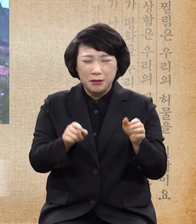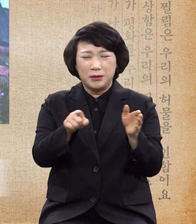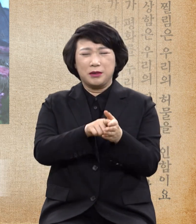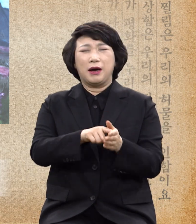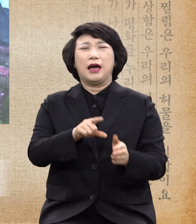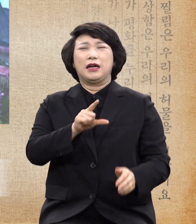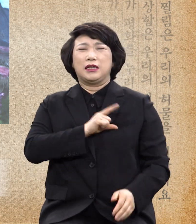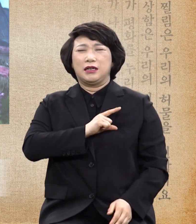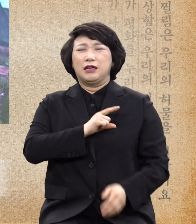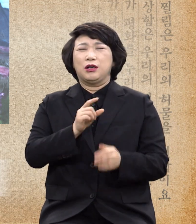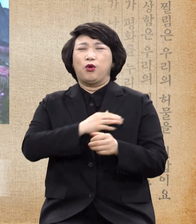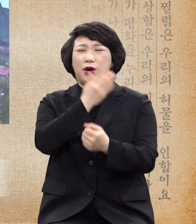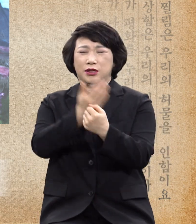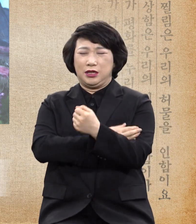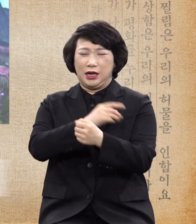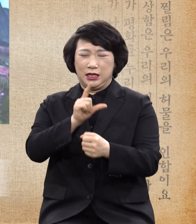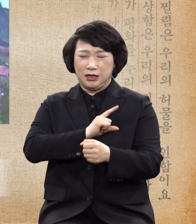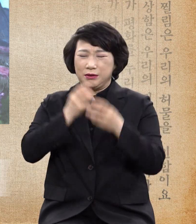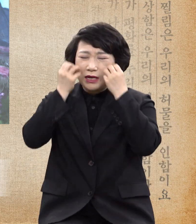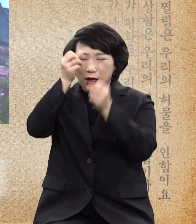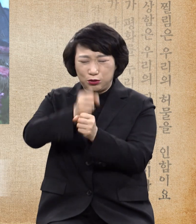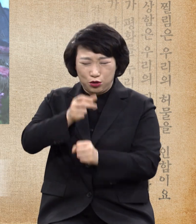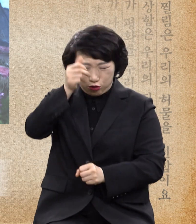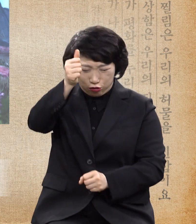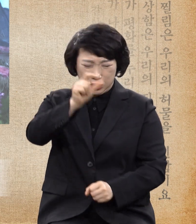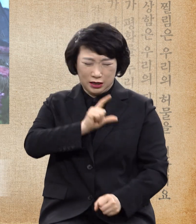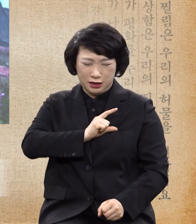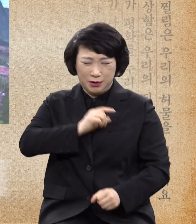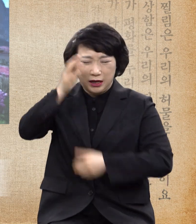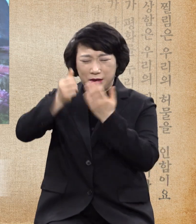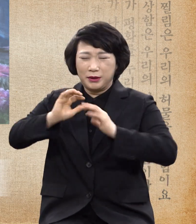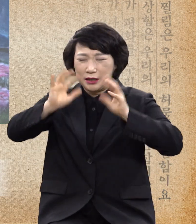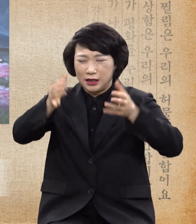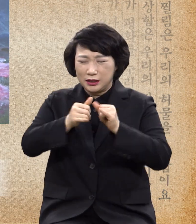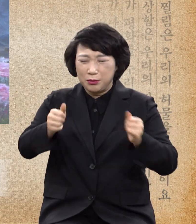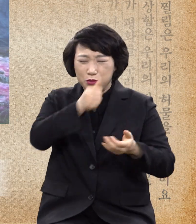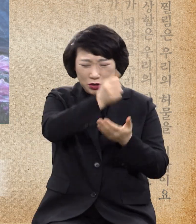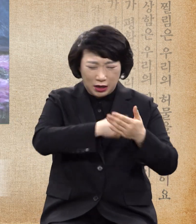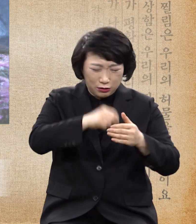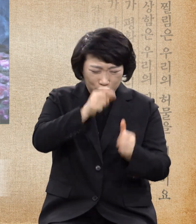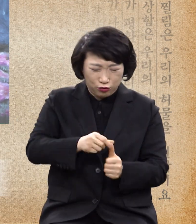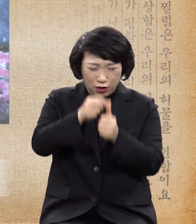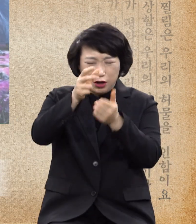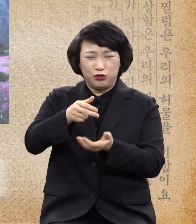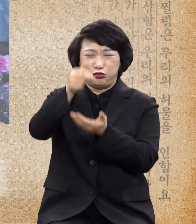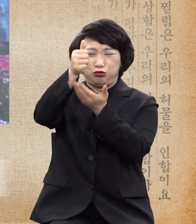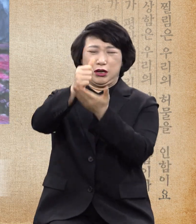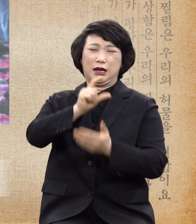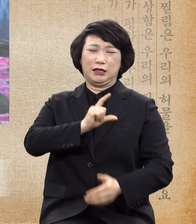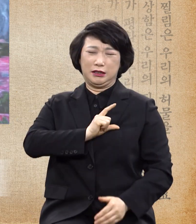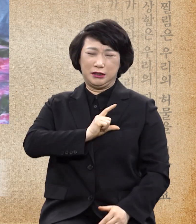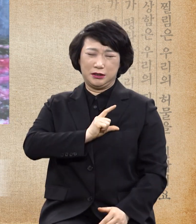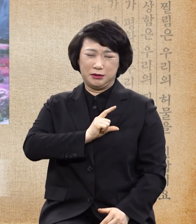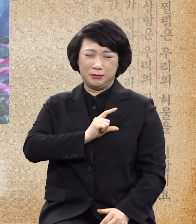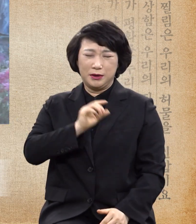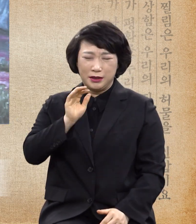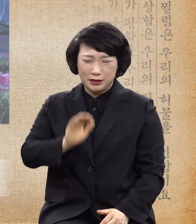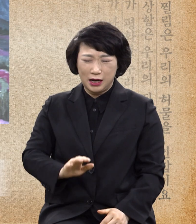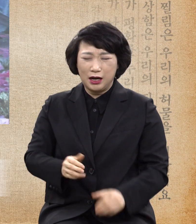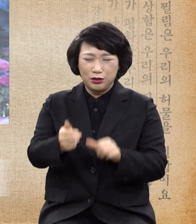권세의 이름, 창조의 이름 내 백성을 주에서 구원할 자의 이름 죽은 자를